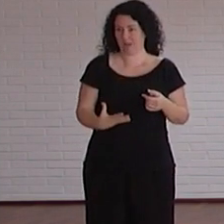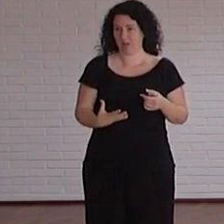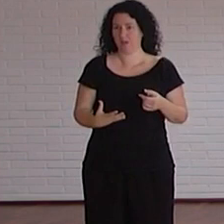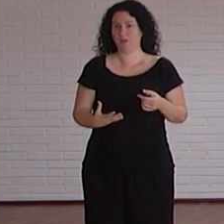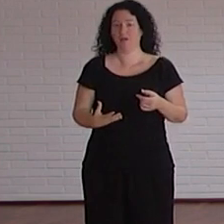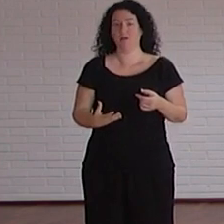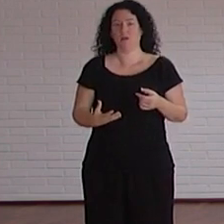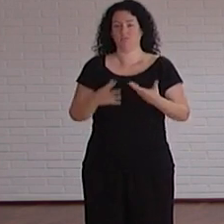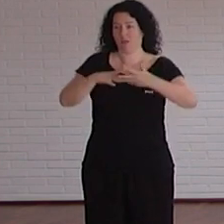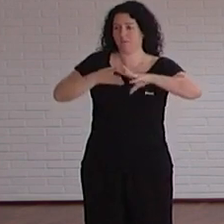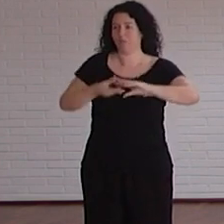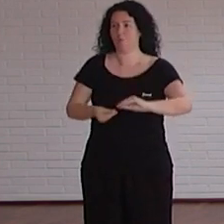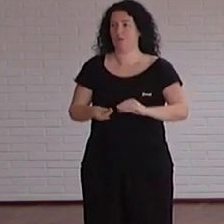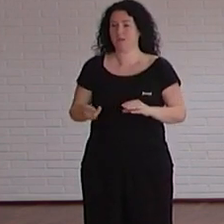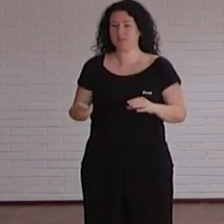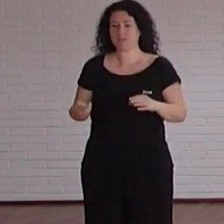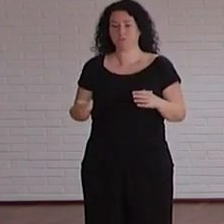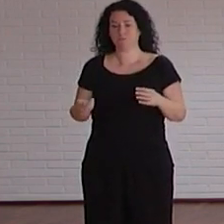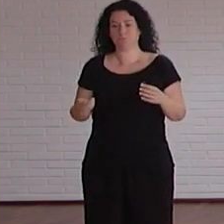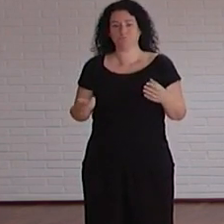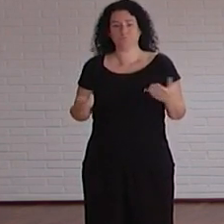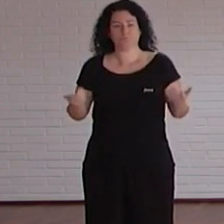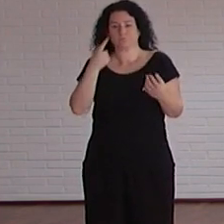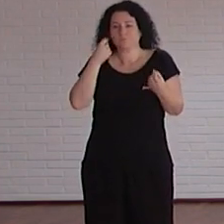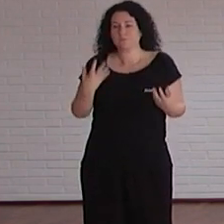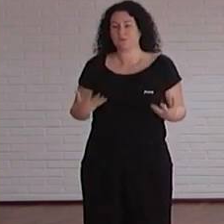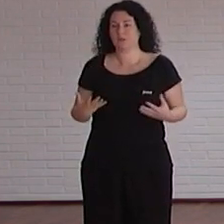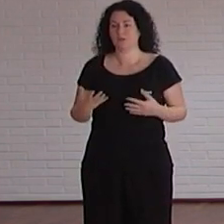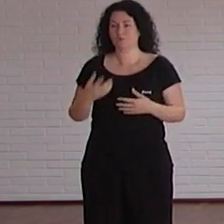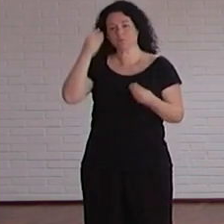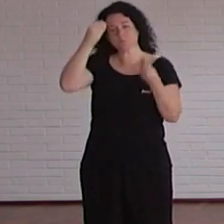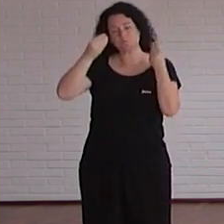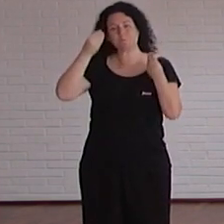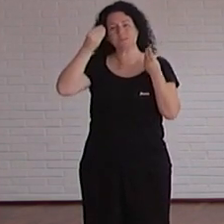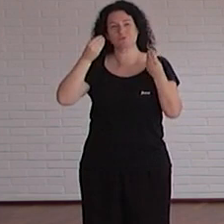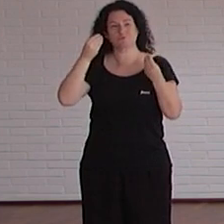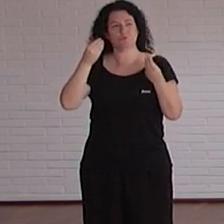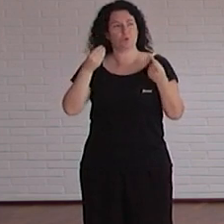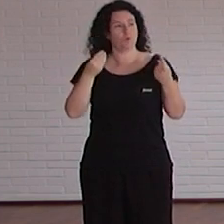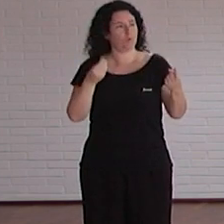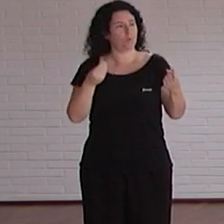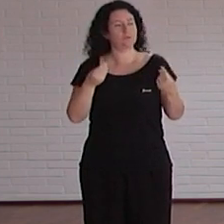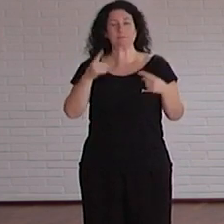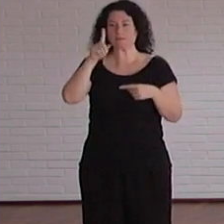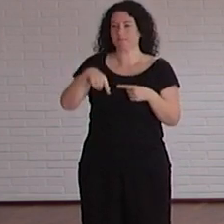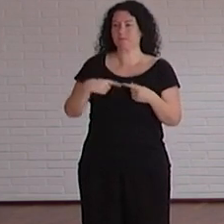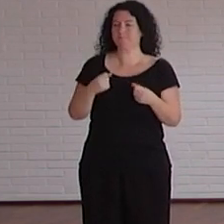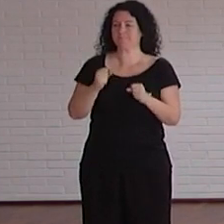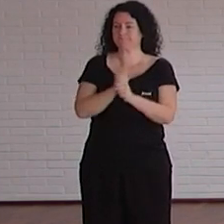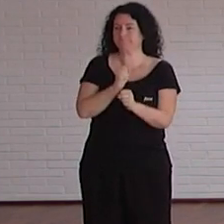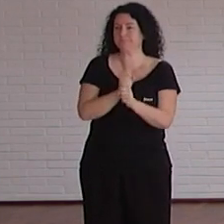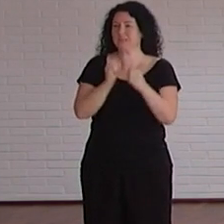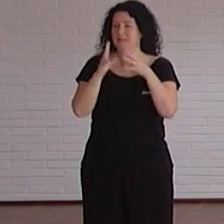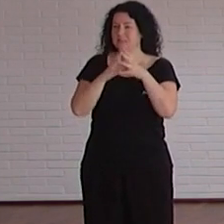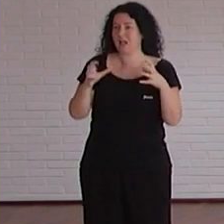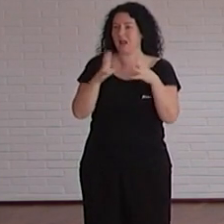las adaptaciones de porque yo pienso que de tu empeño y el empeño también de Mari Carmen